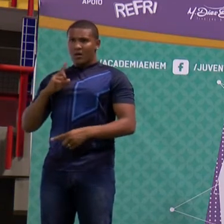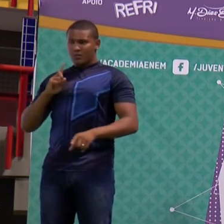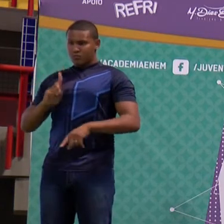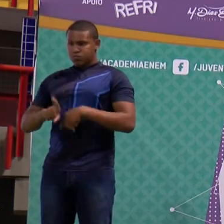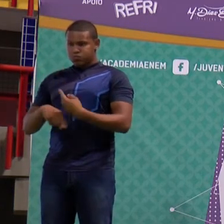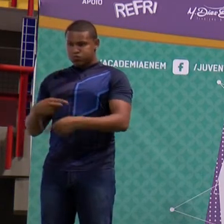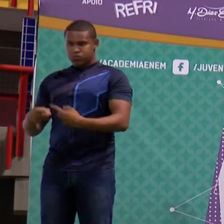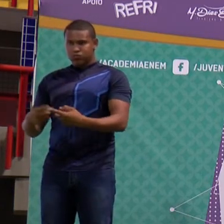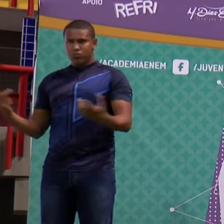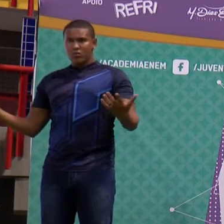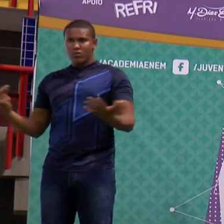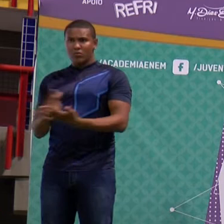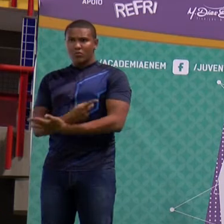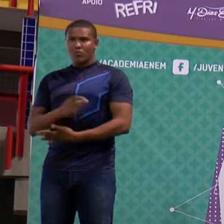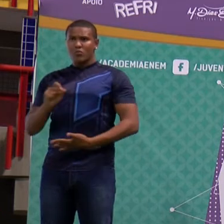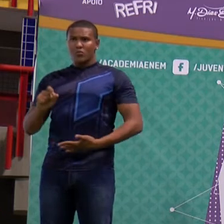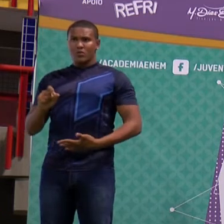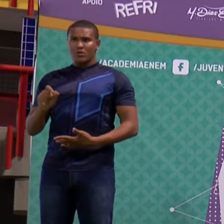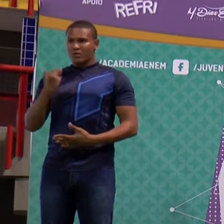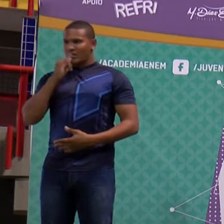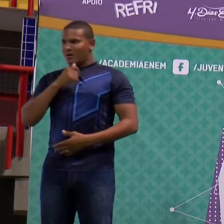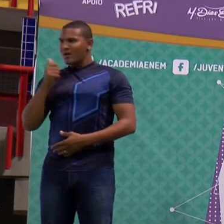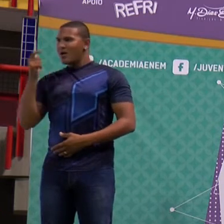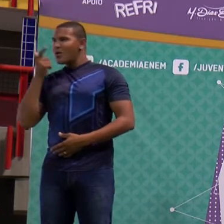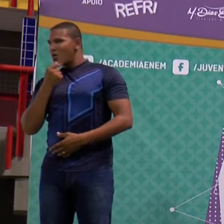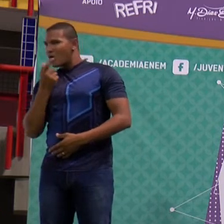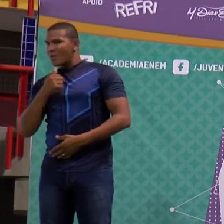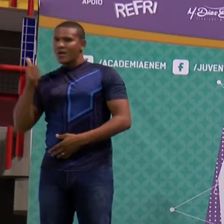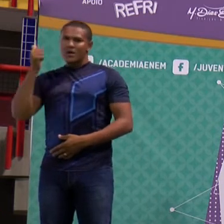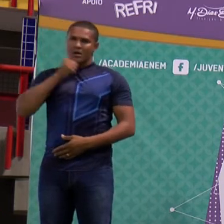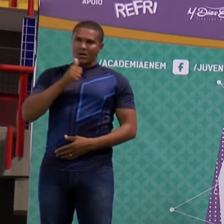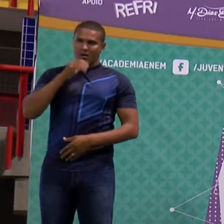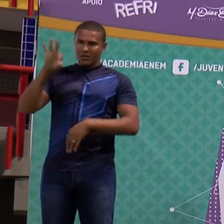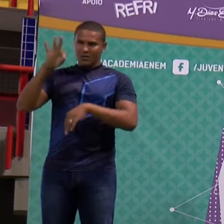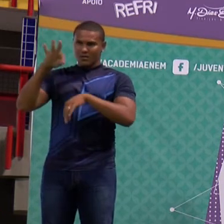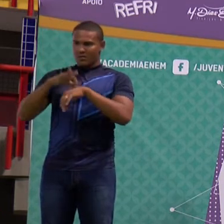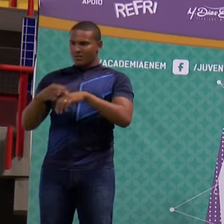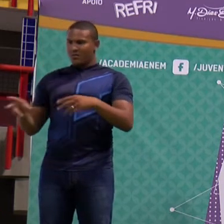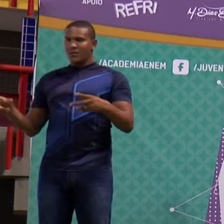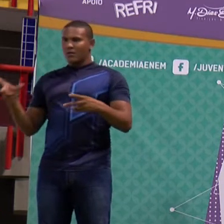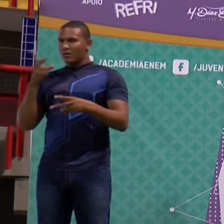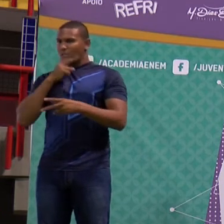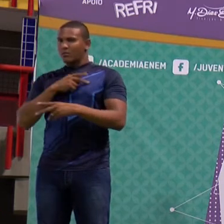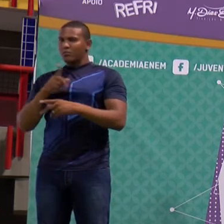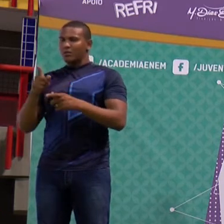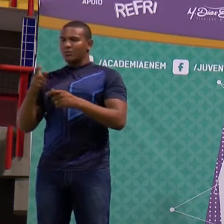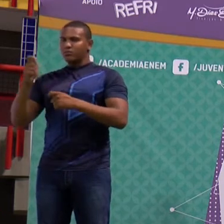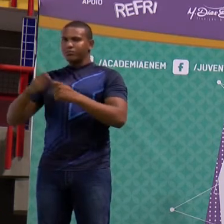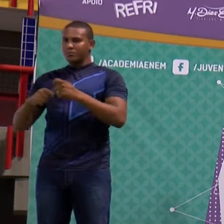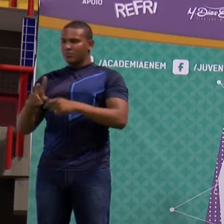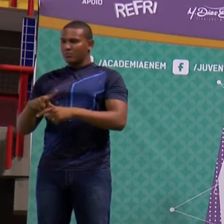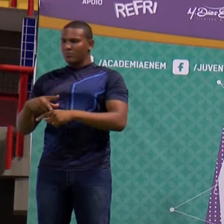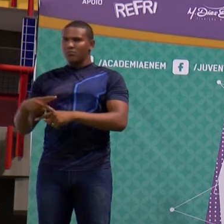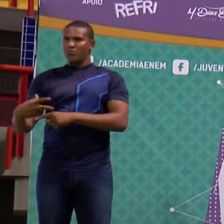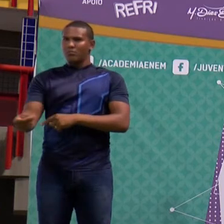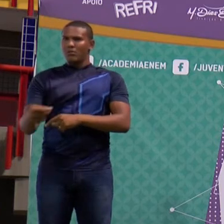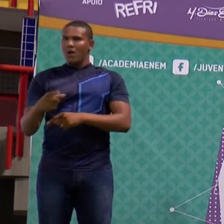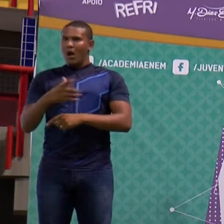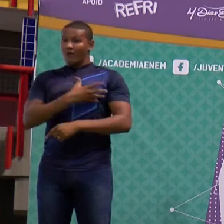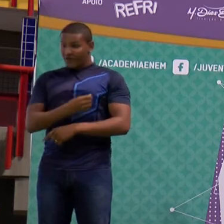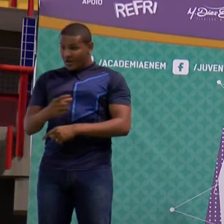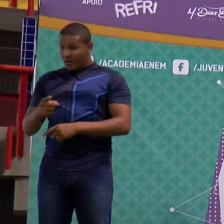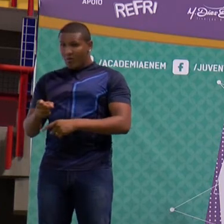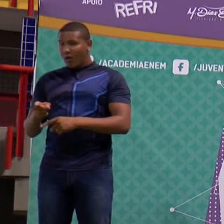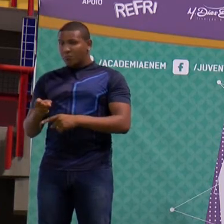fêmeas normais existentes em qualquer ambiente, transmite o gene à prole que morre ainda no estágio larval.